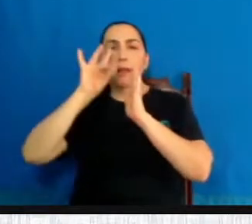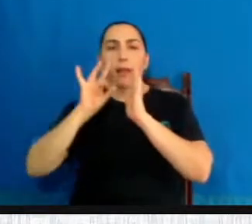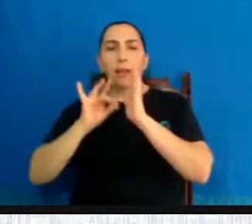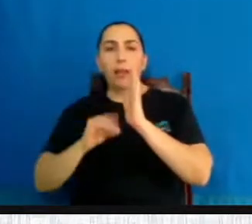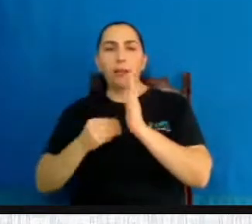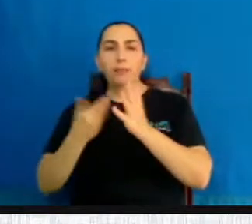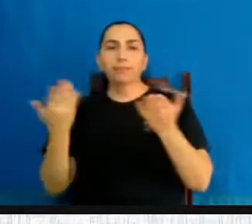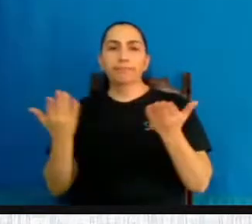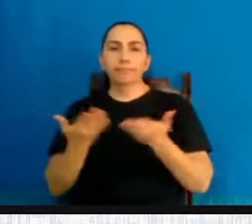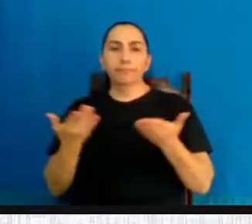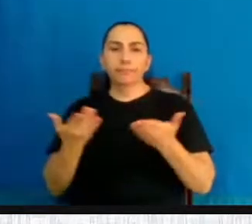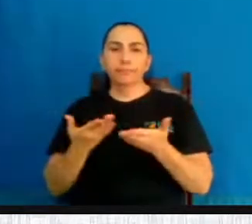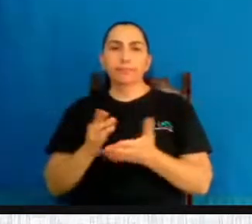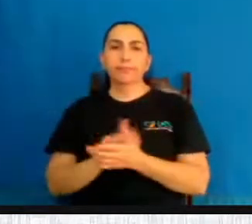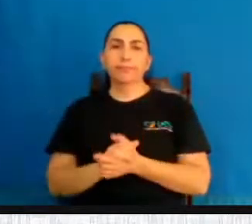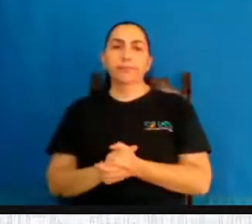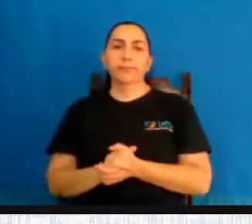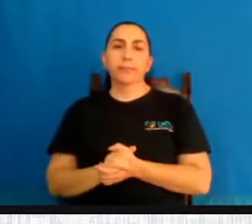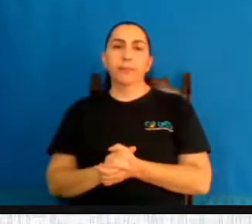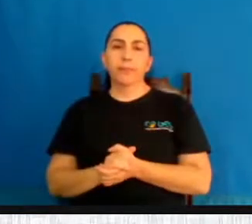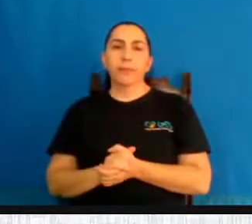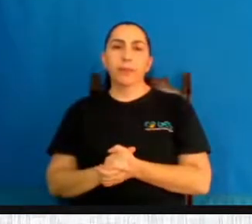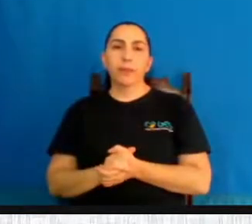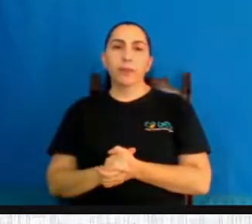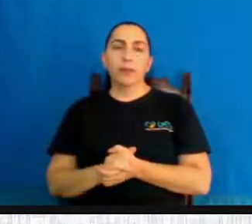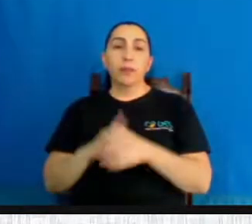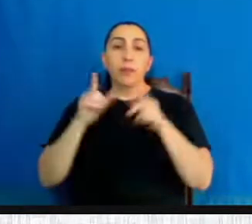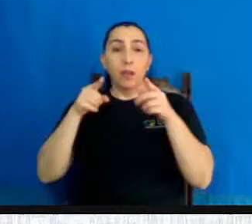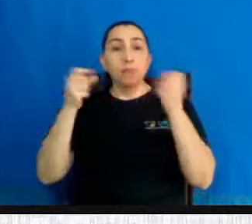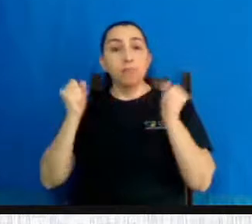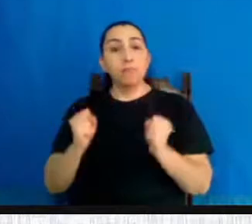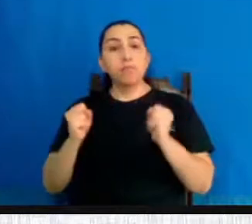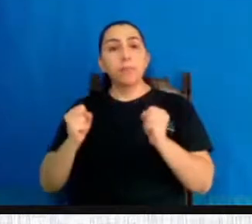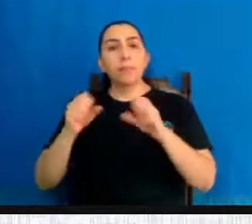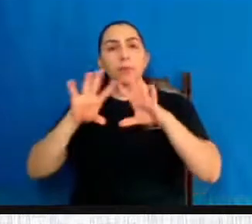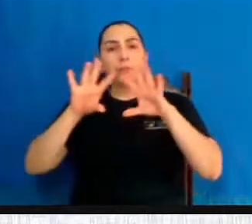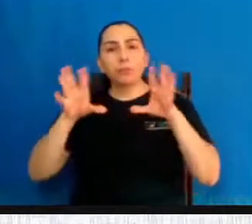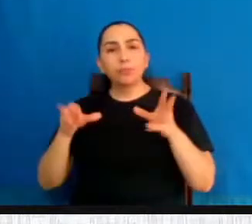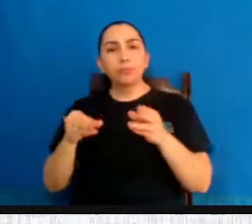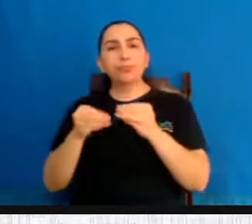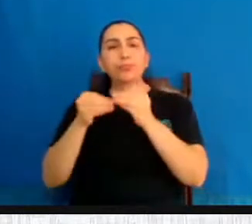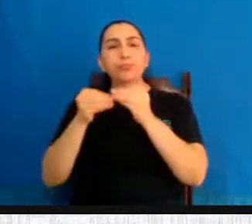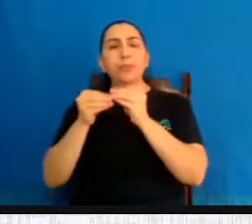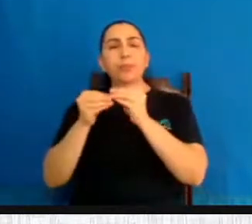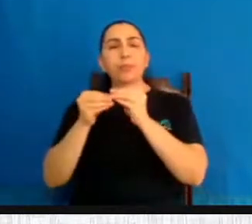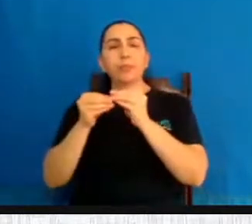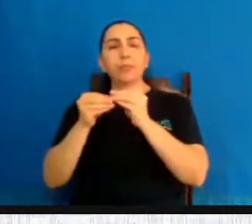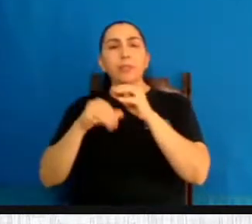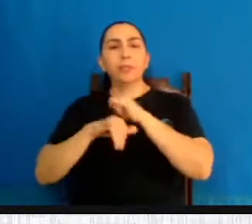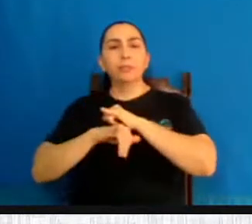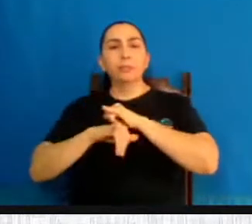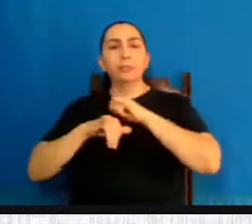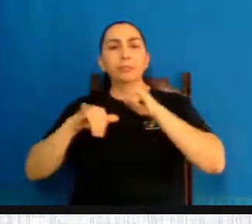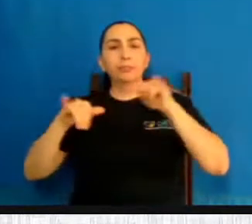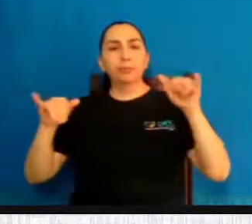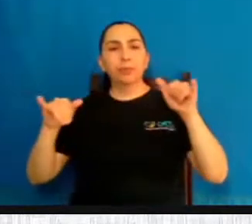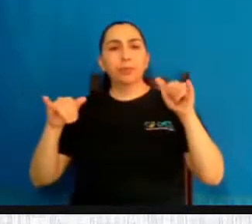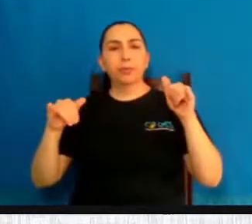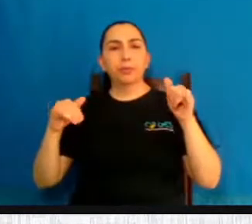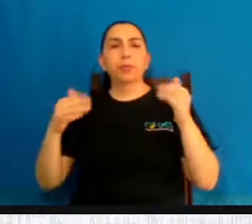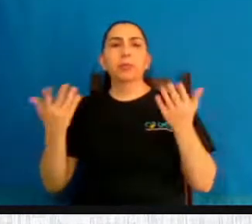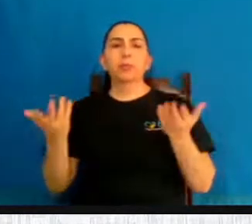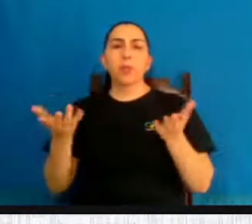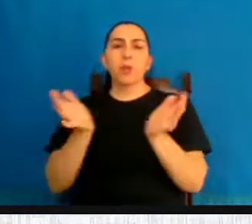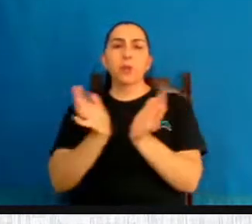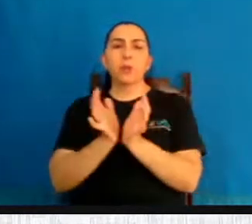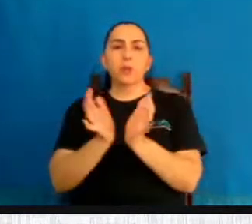Nazareno, pedimos, então, que faça suas considerações finais, deixe uma mensagem, não só para o público espírita